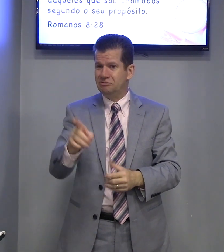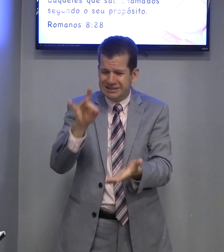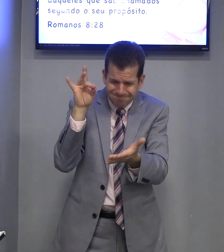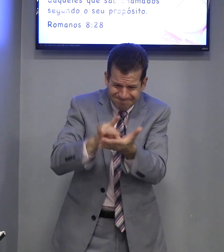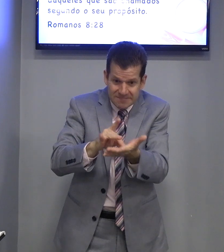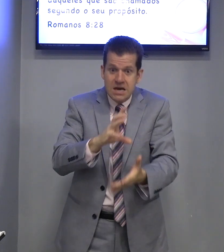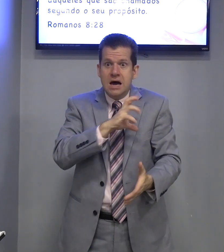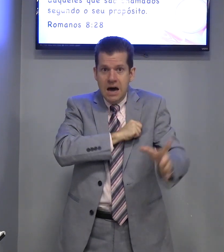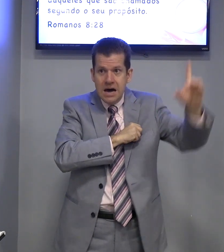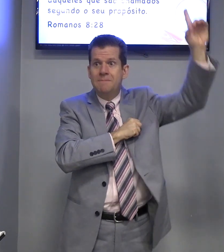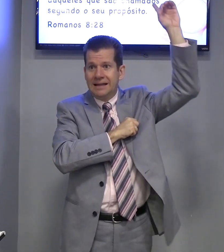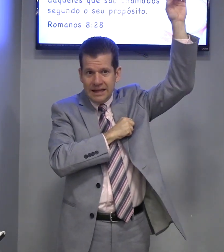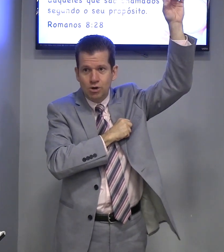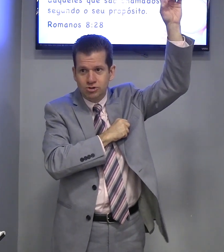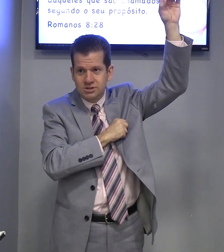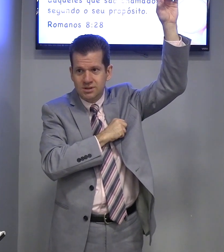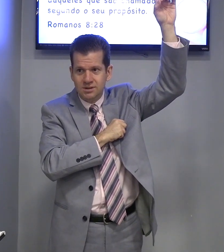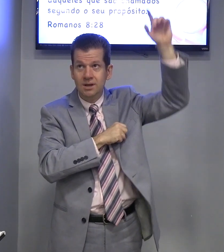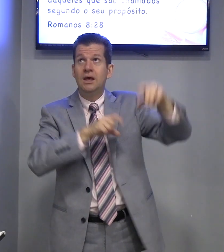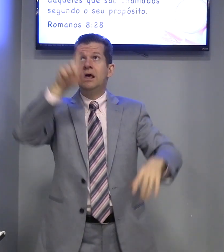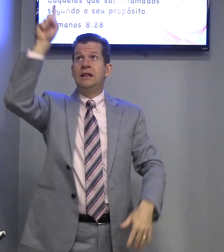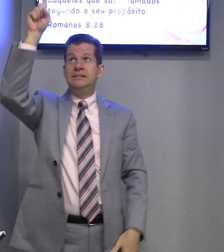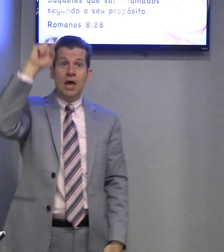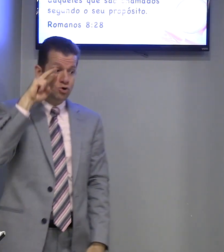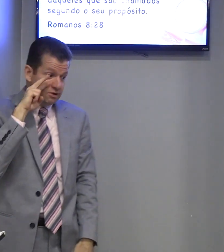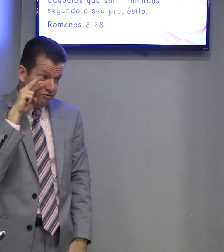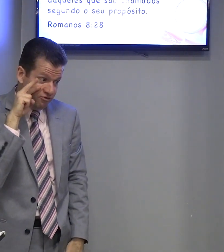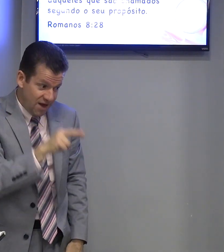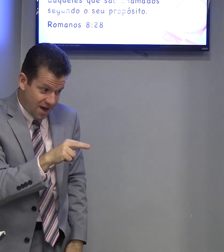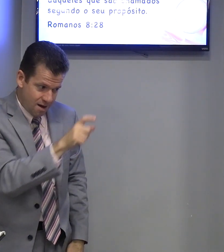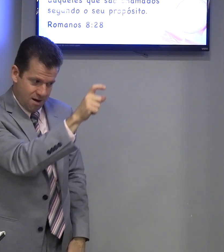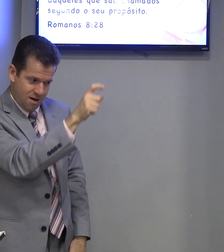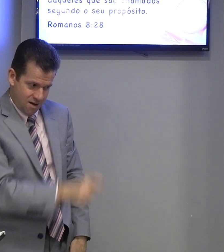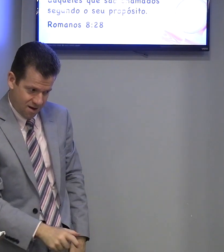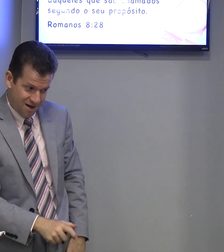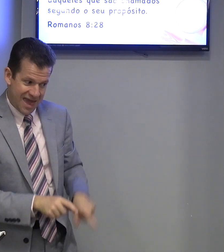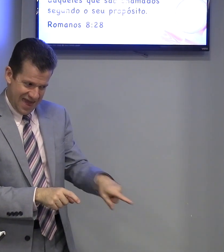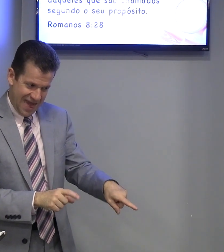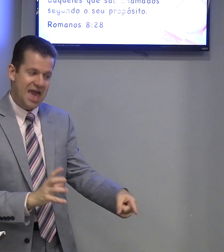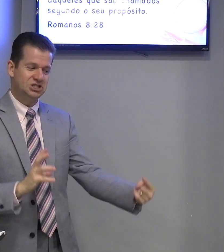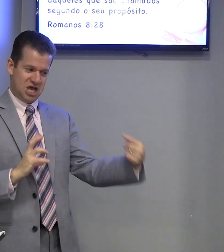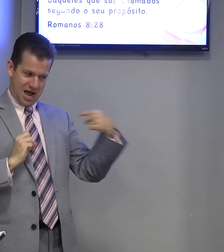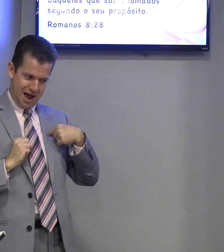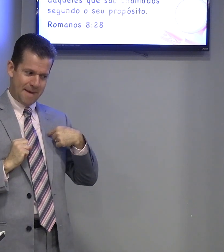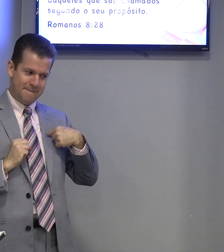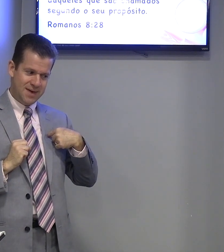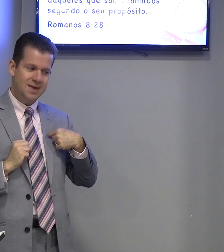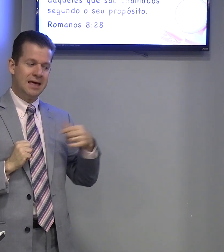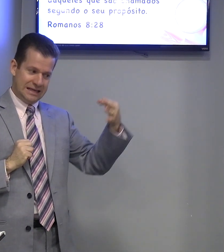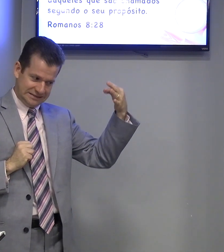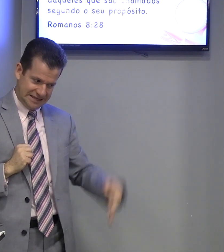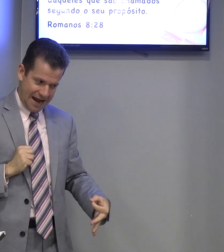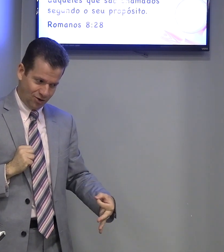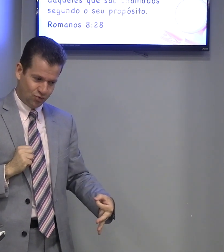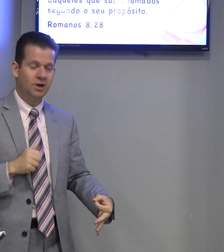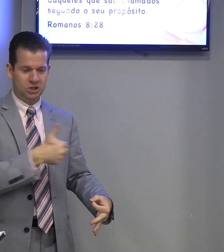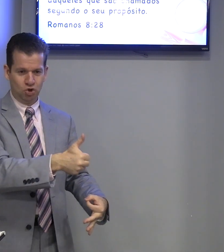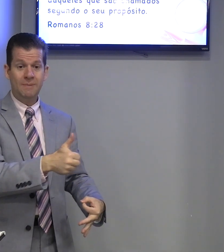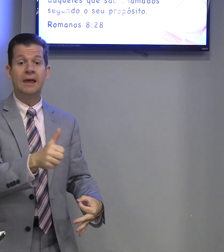Você ama a Deus. Deus vê. Ele ama a mim. Certo. Então, tudo bem.